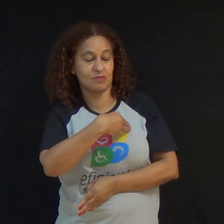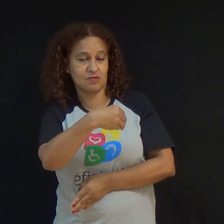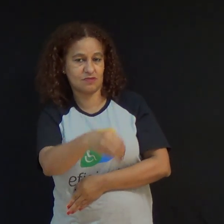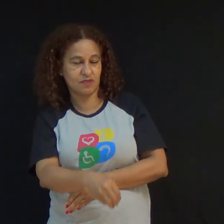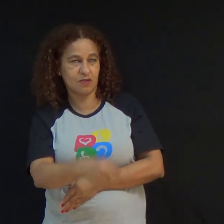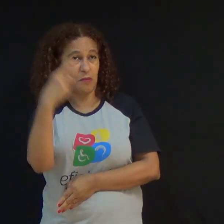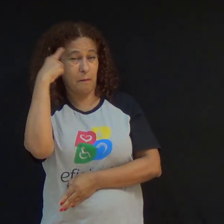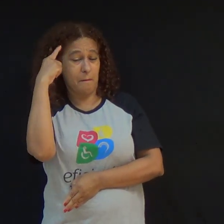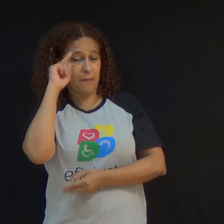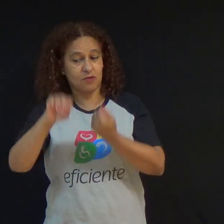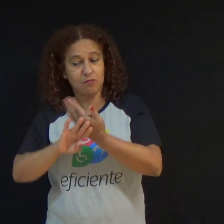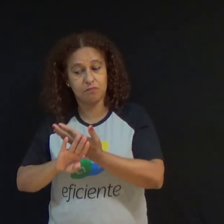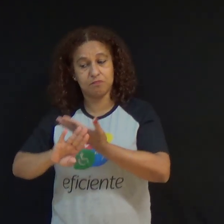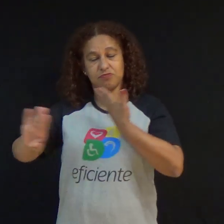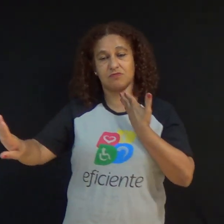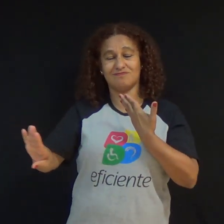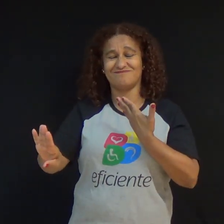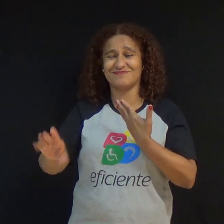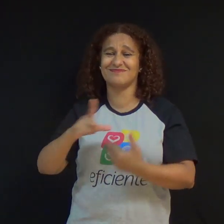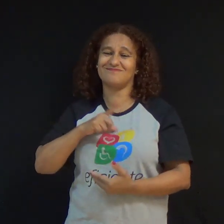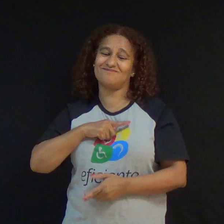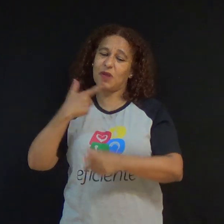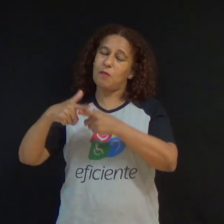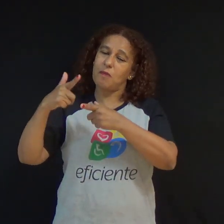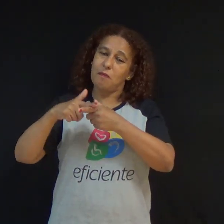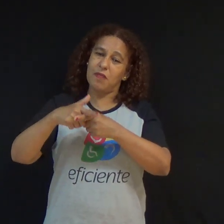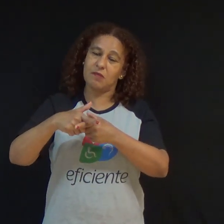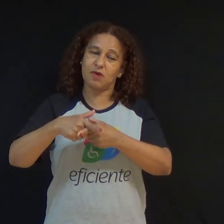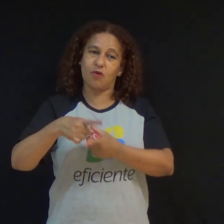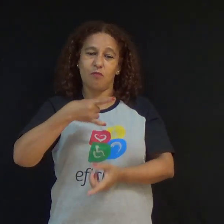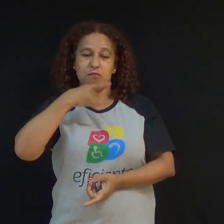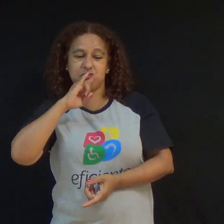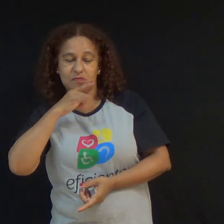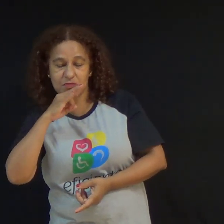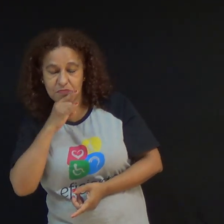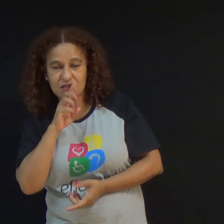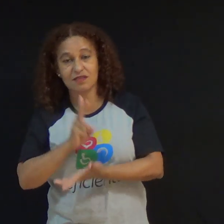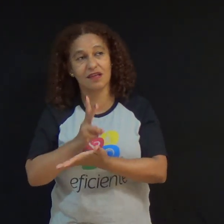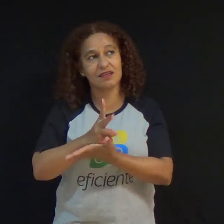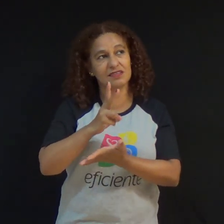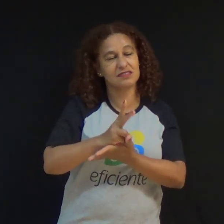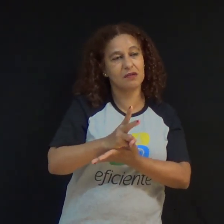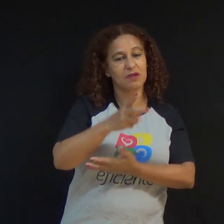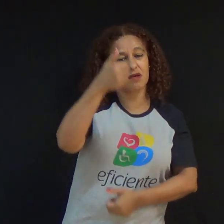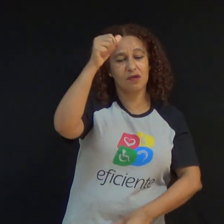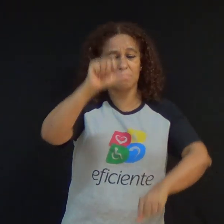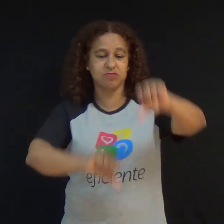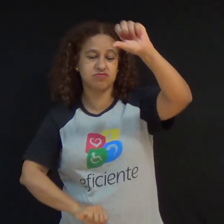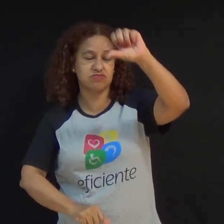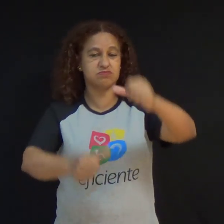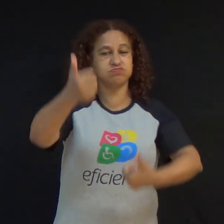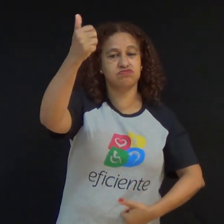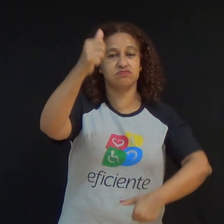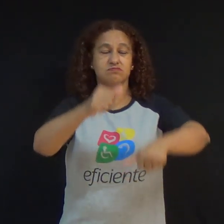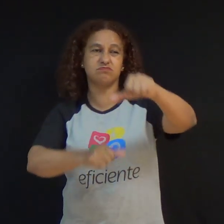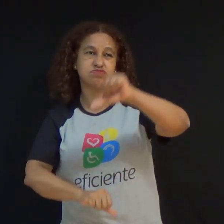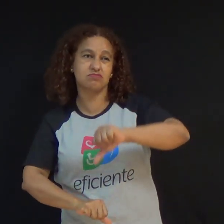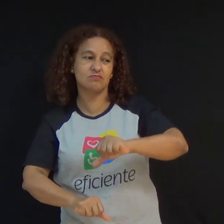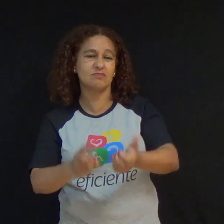O problema com a bebida era recorrente. Altos e baixos e inconstâncias na vida foram padrão durante esse tempo.